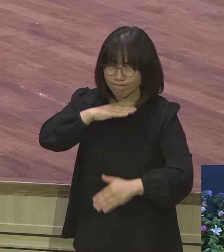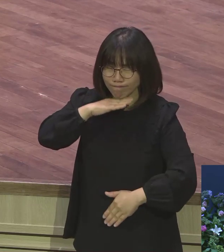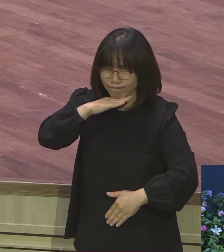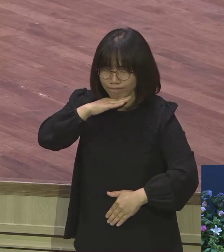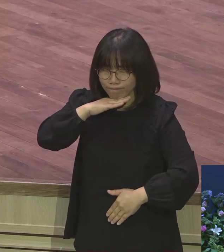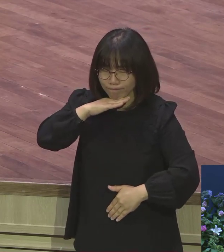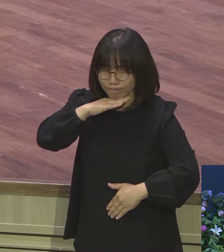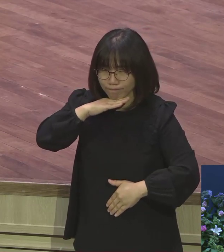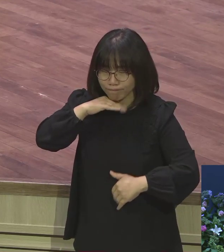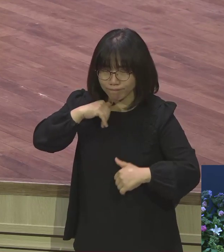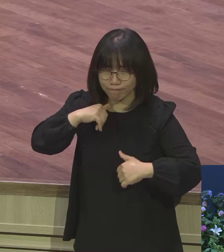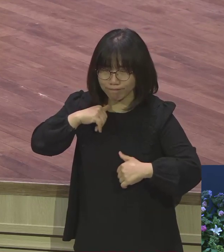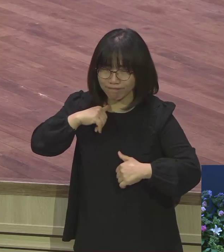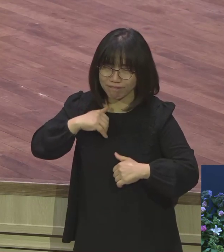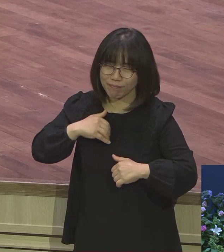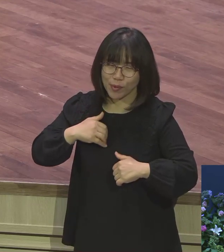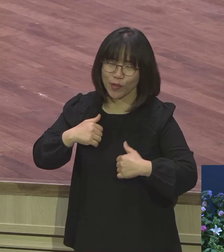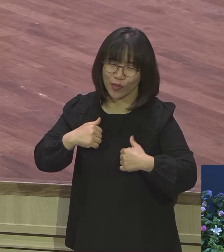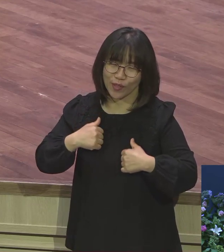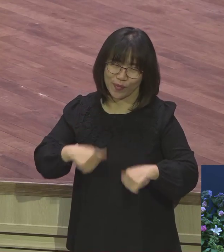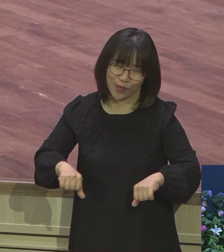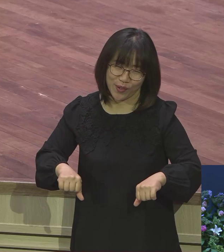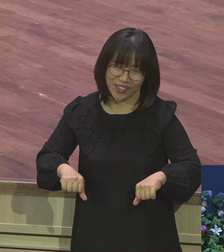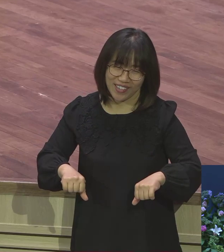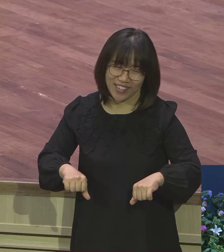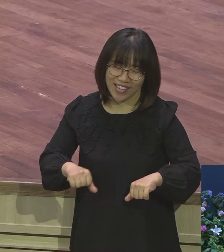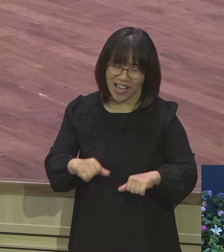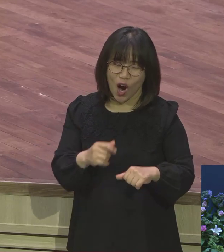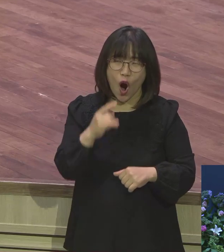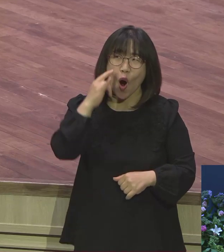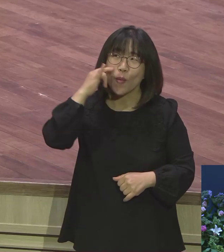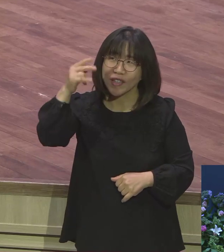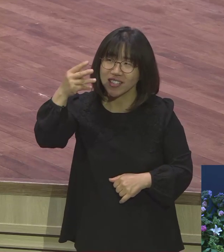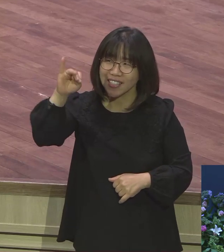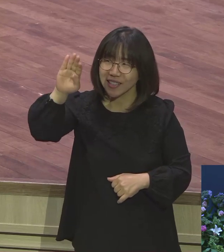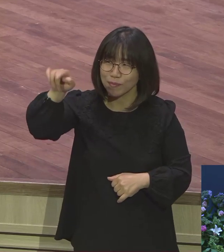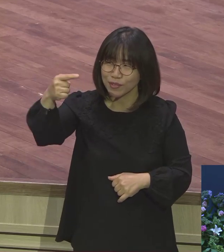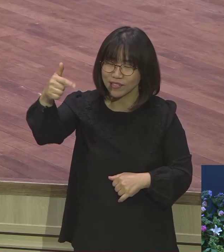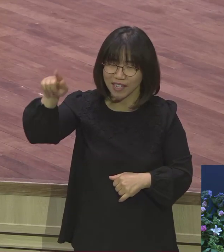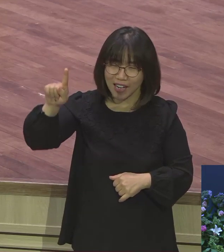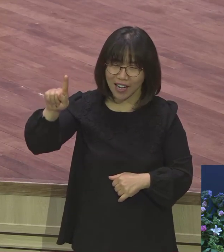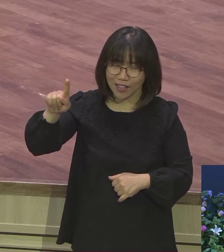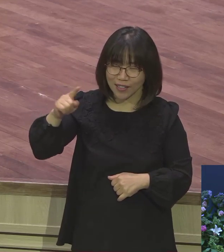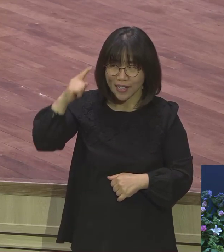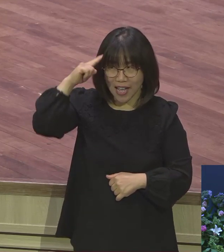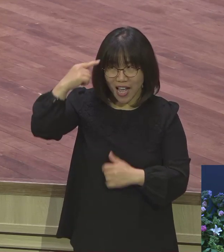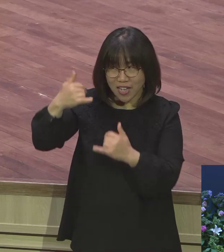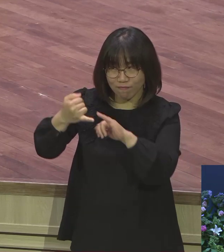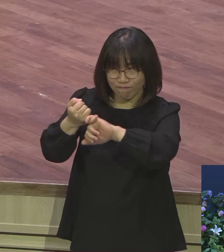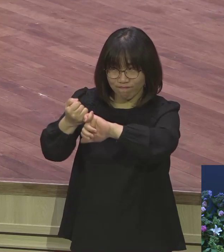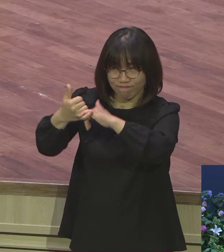함께 인본주의를 써가지고 아버지 이삭을 속여가지고